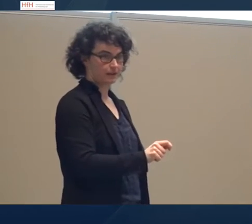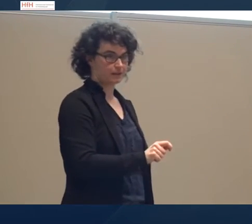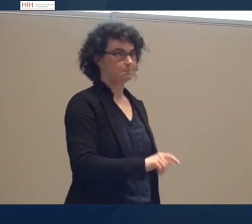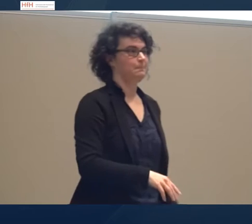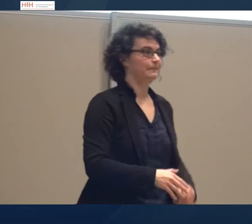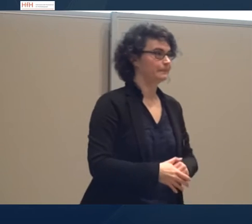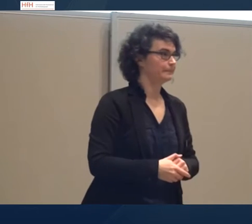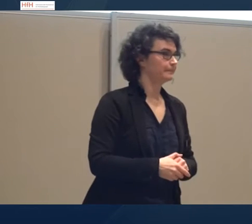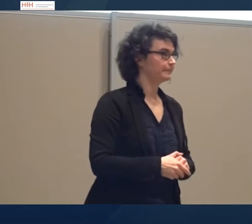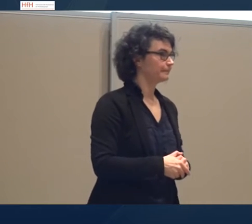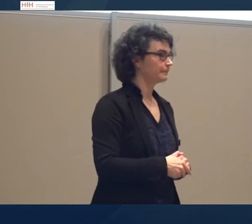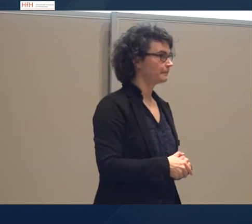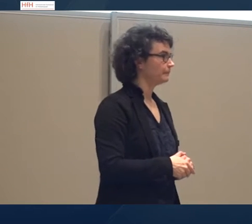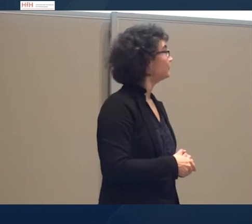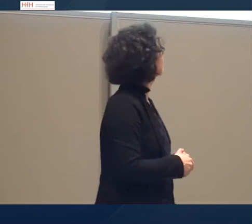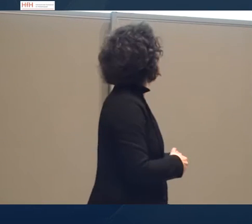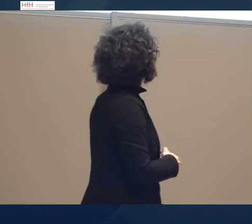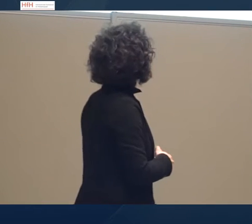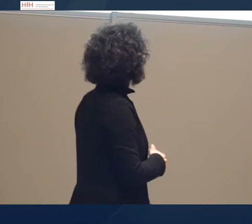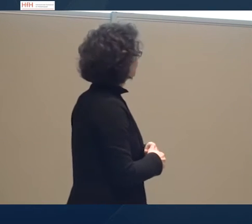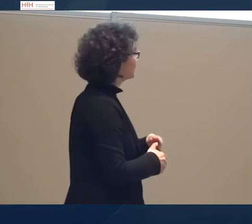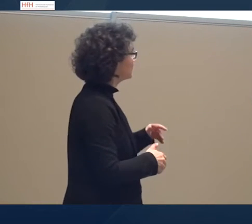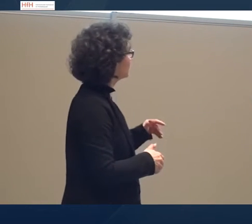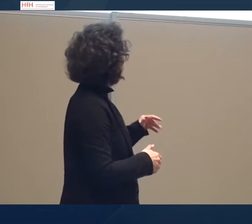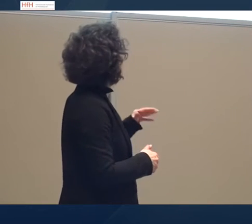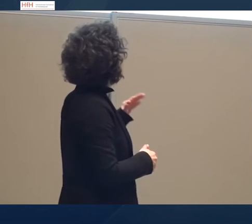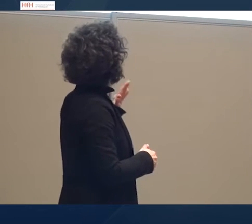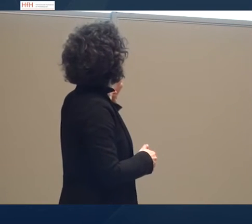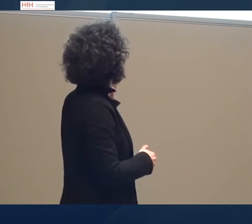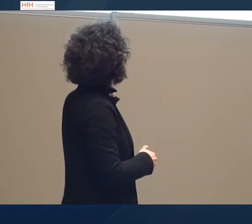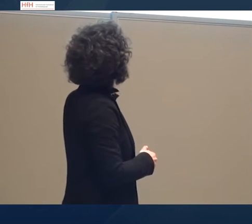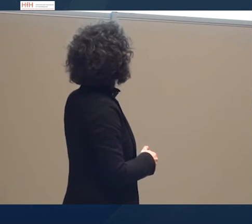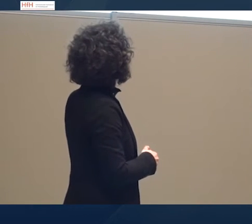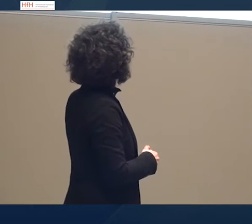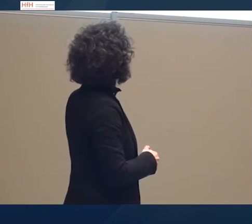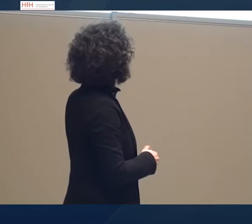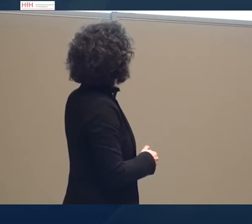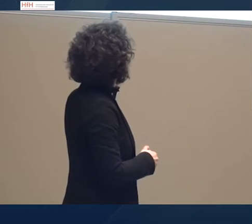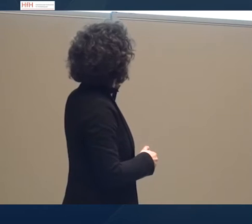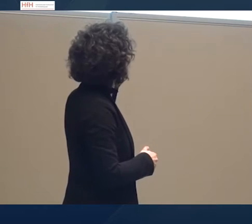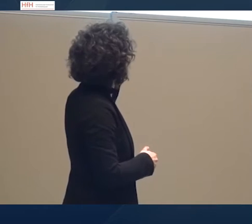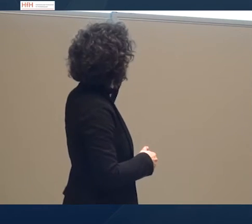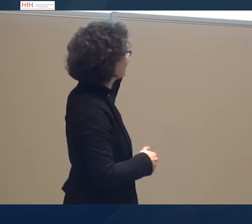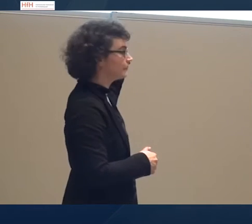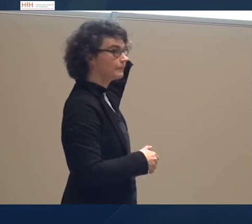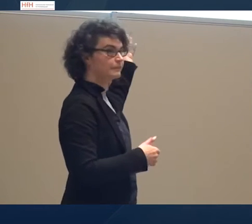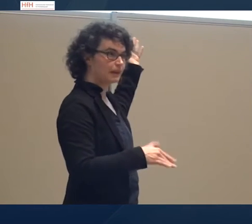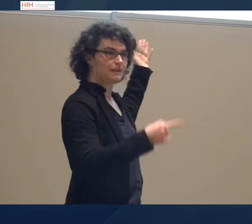Dann haben wir ein bestimmte Annahmen, was fixierte Texte eigentlich